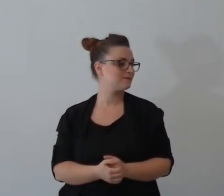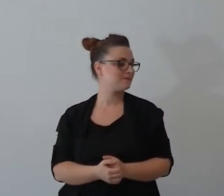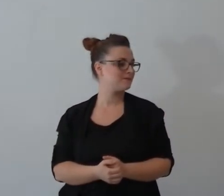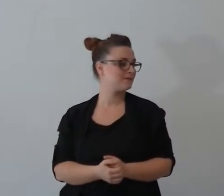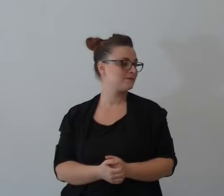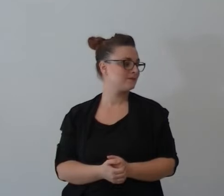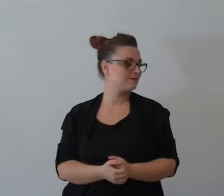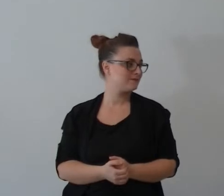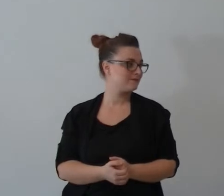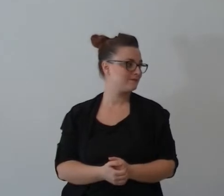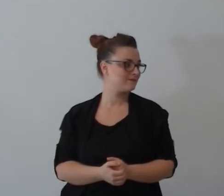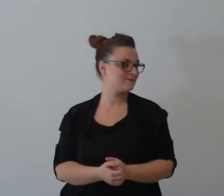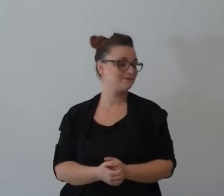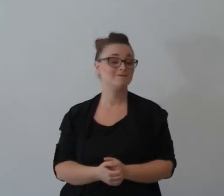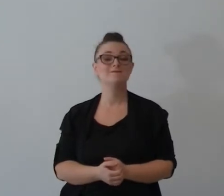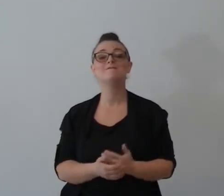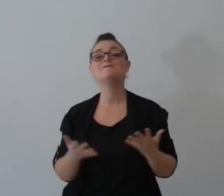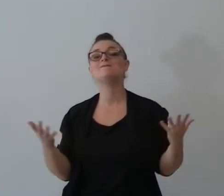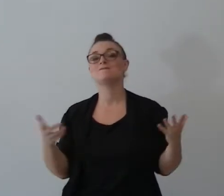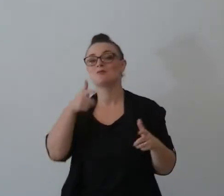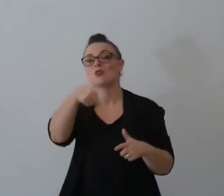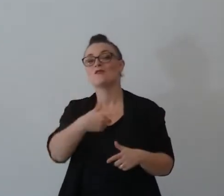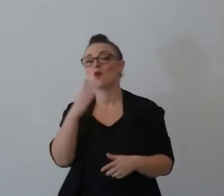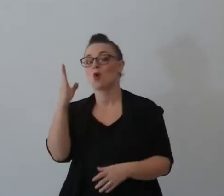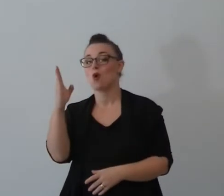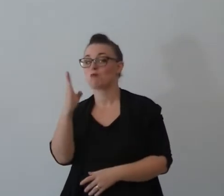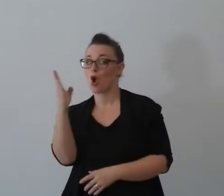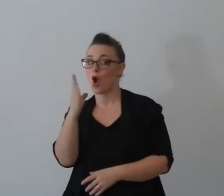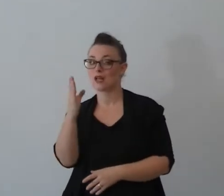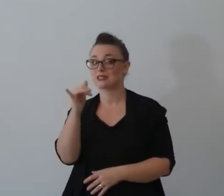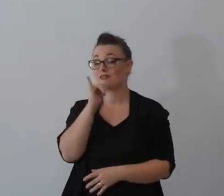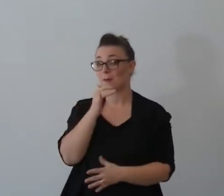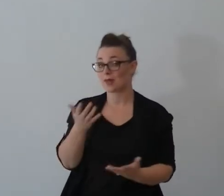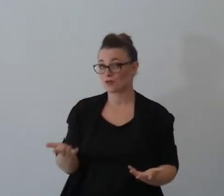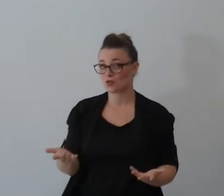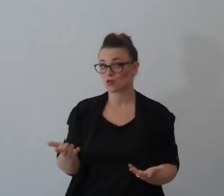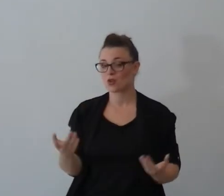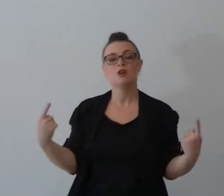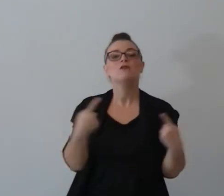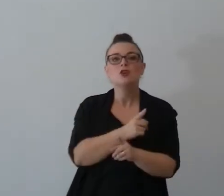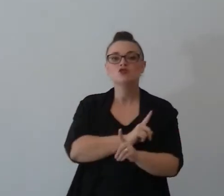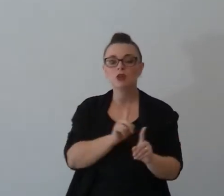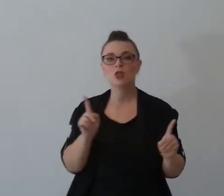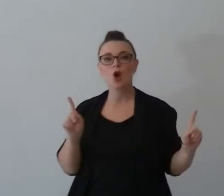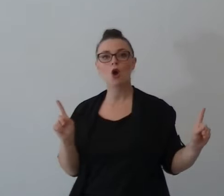che è leggermente falsiccio invece no e invece Boaz